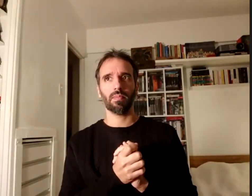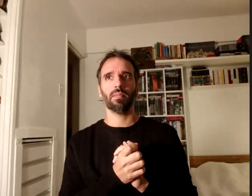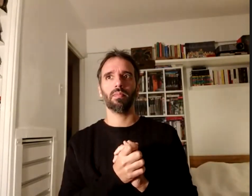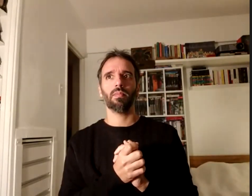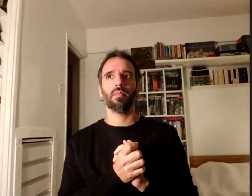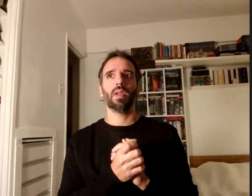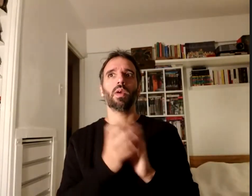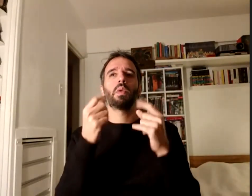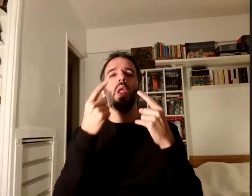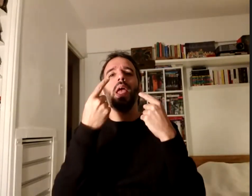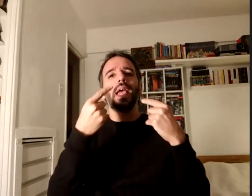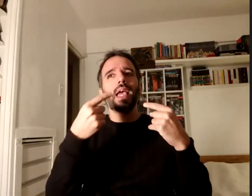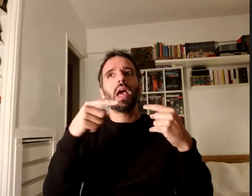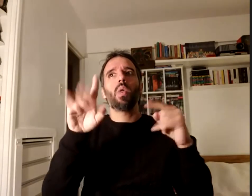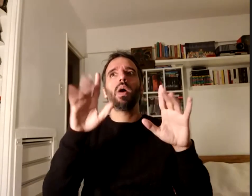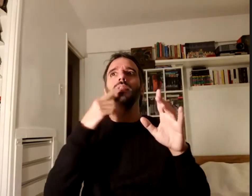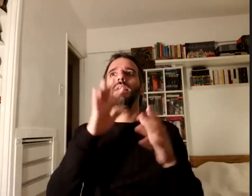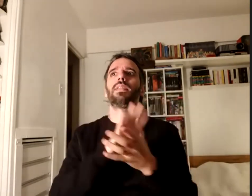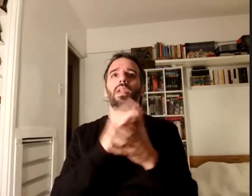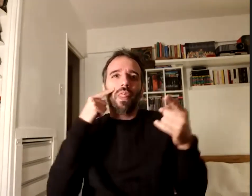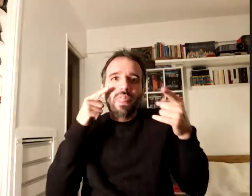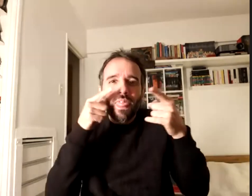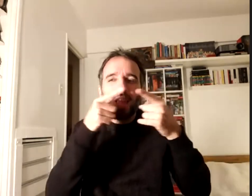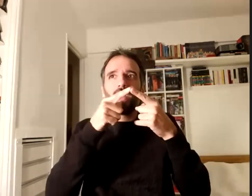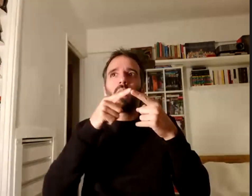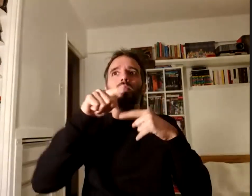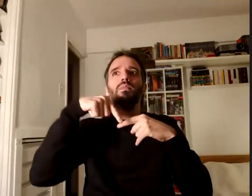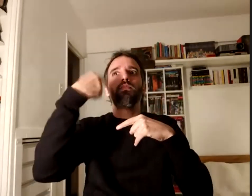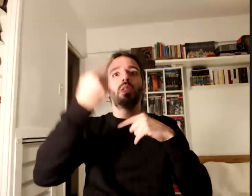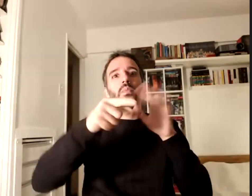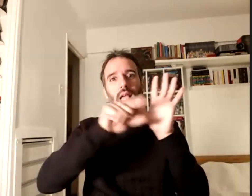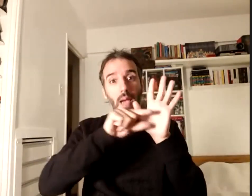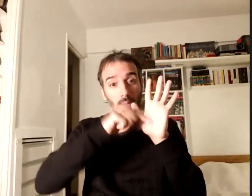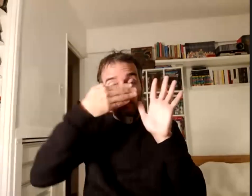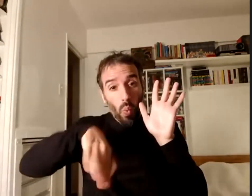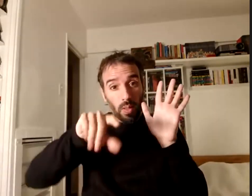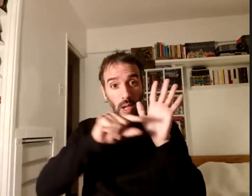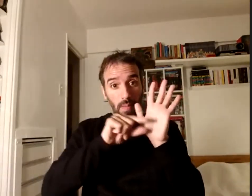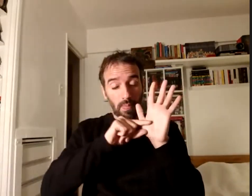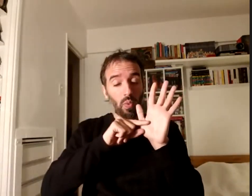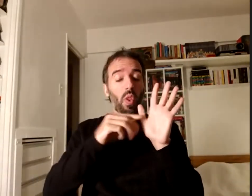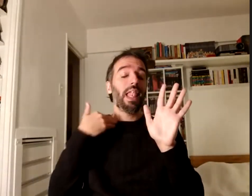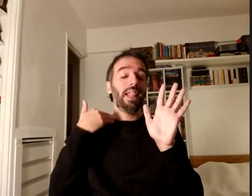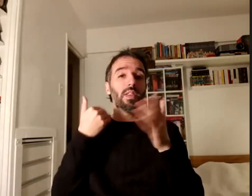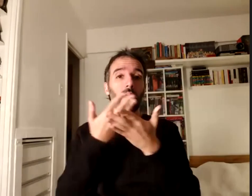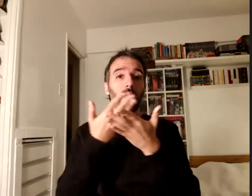sino destino el último capítulo del libro que estamos presentando hoy se llama en primera persona